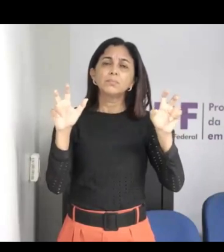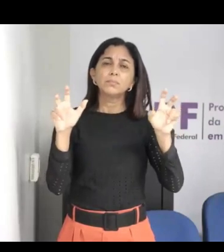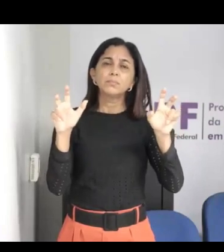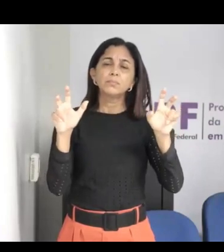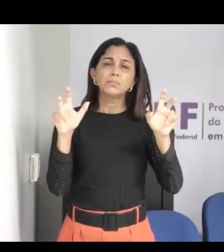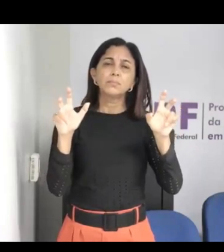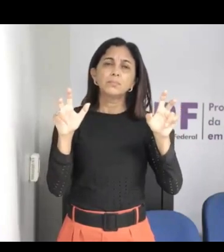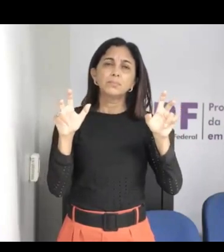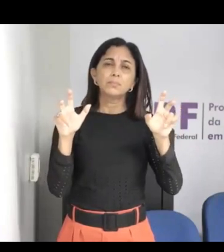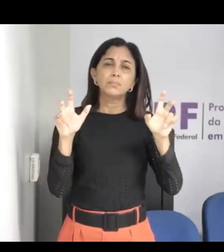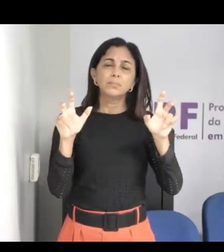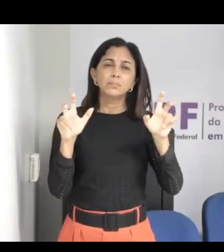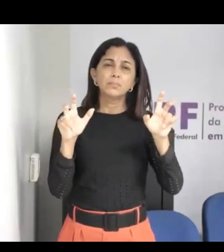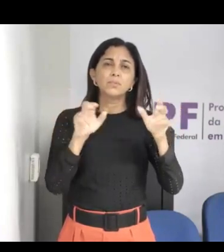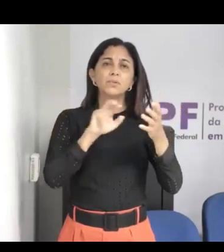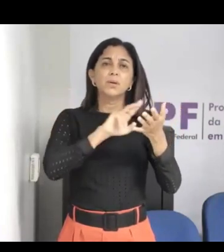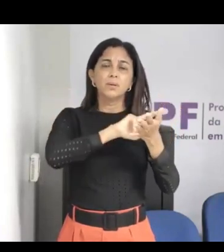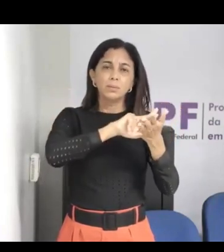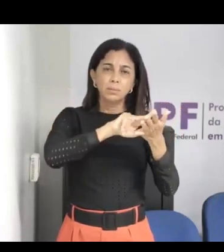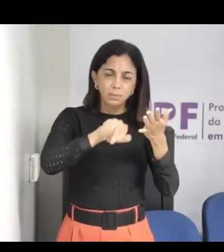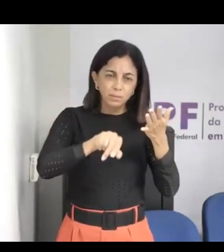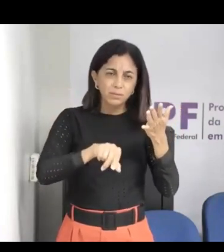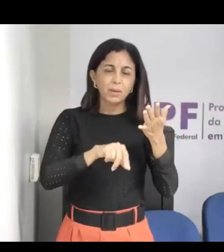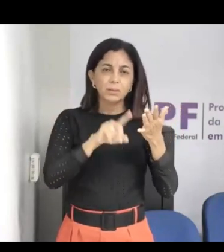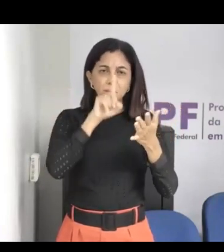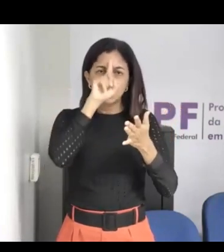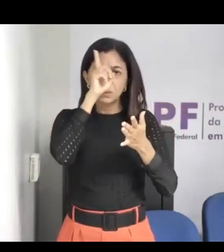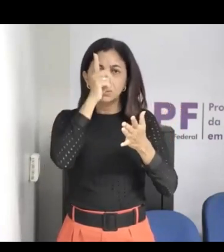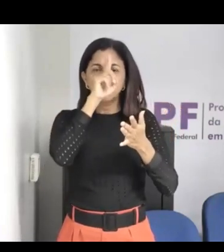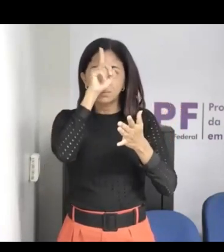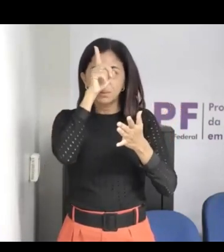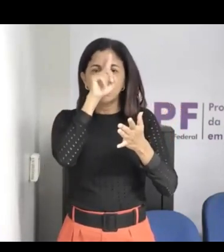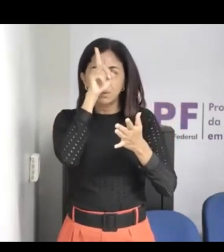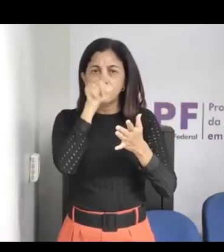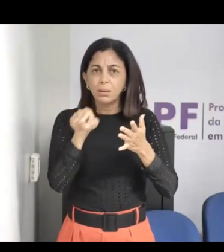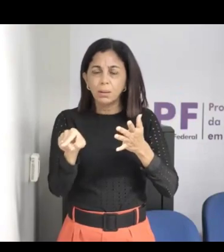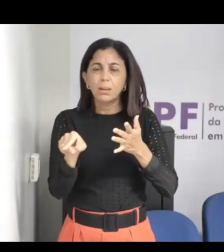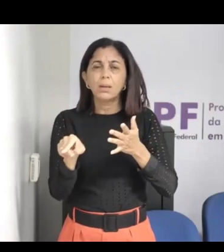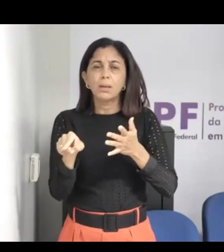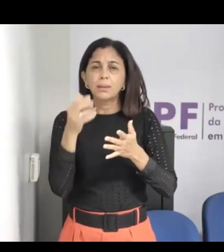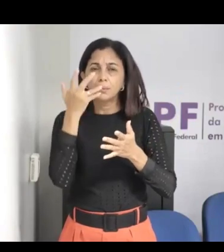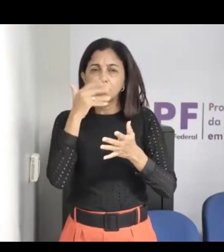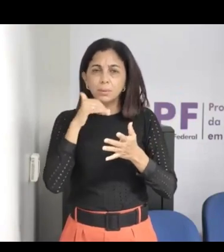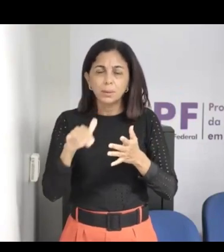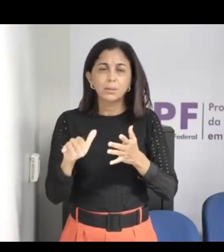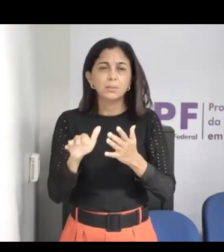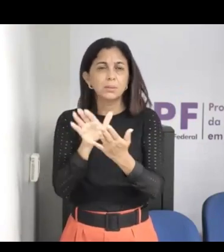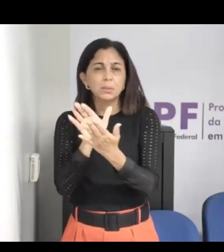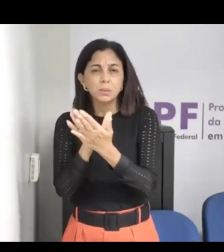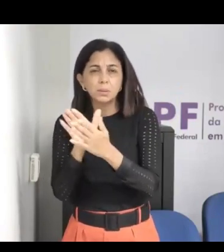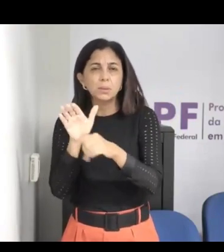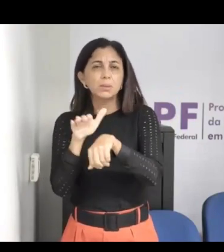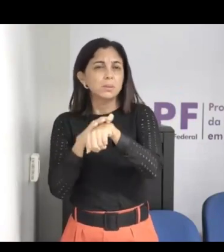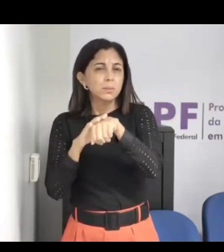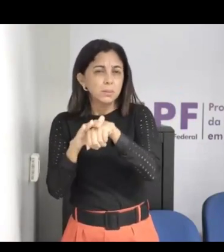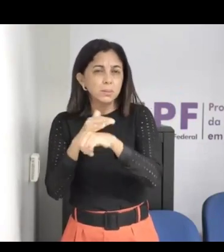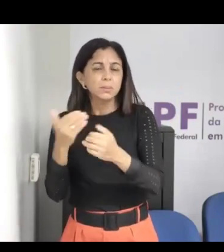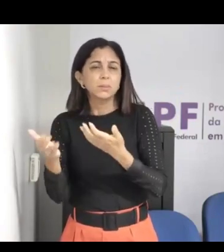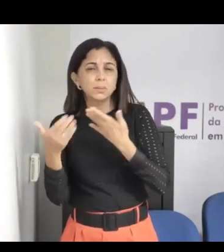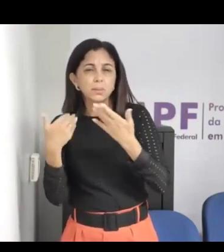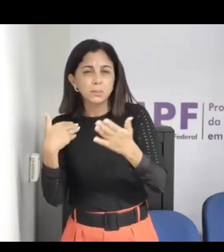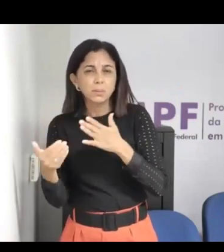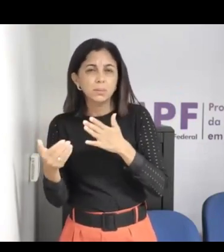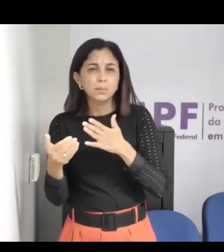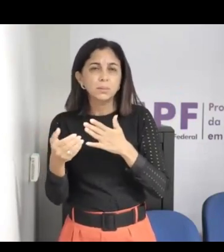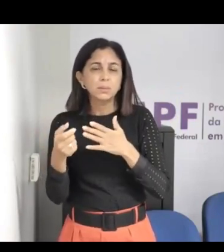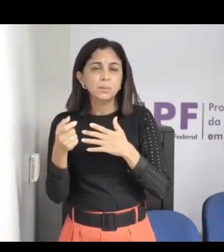aproximar da criança, para aliciar a criança, para agradar, dar presente para a criança, dar moedinha no